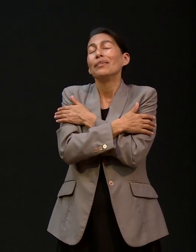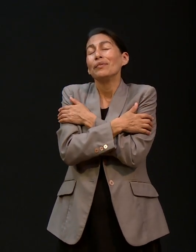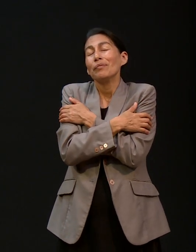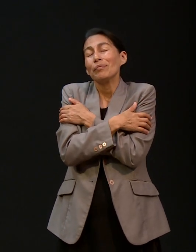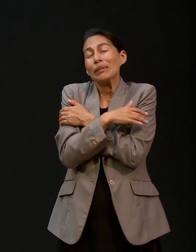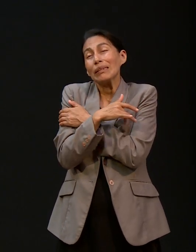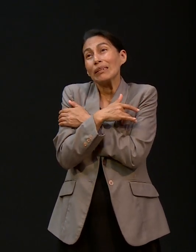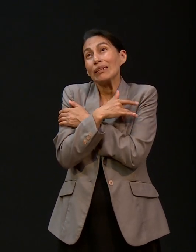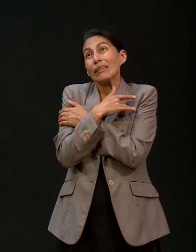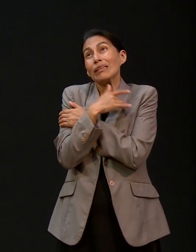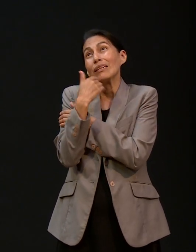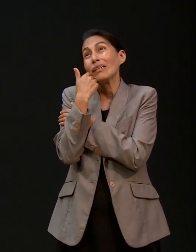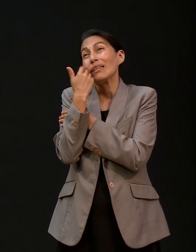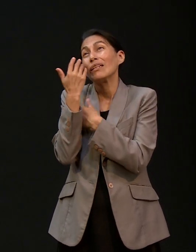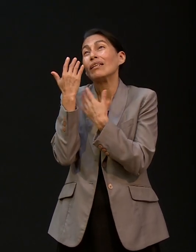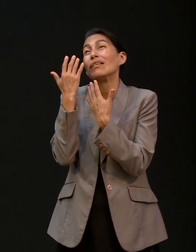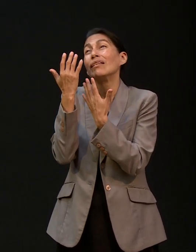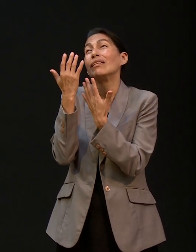yo anhelaba